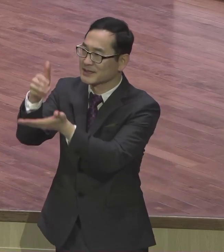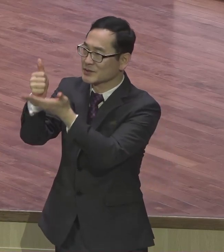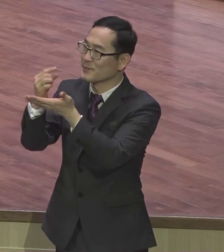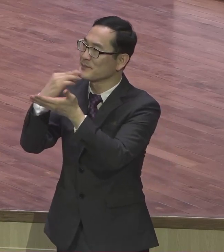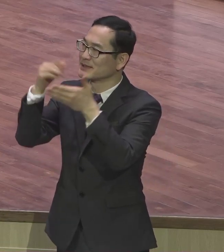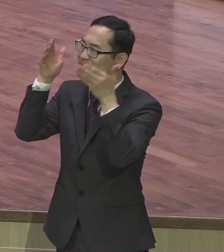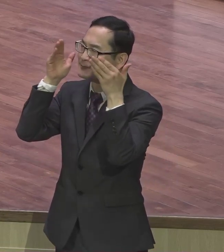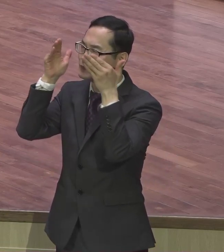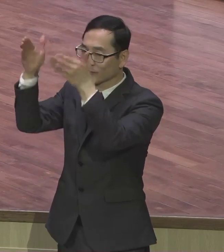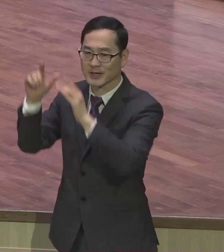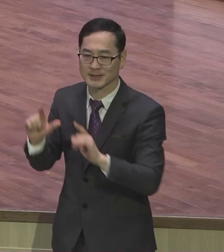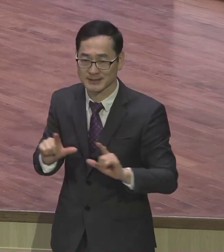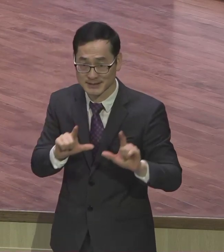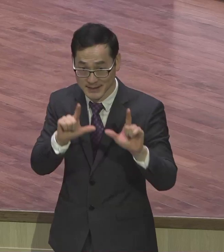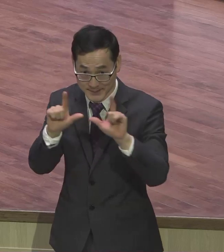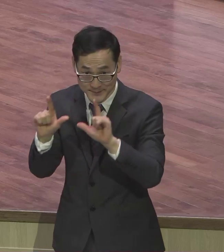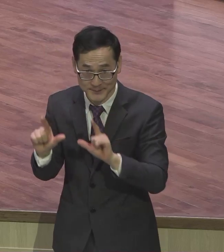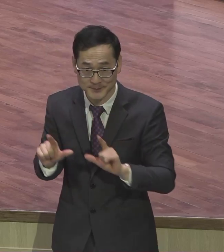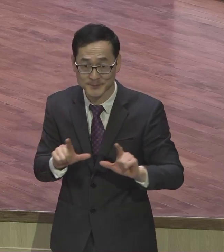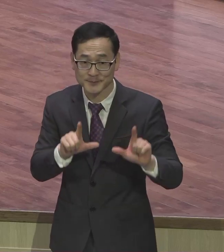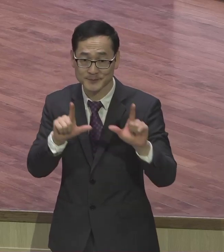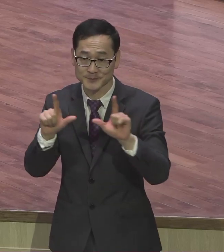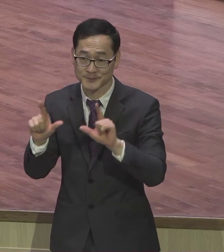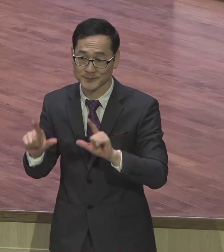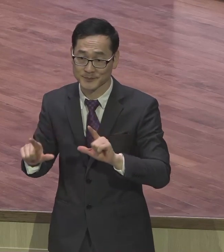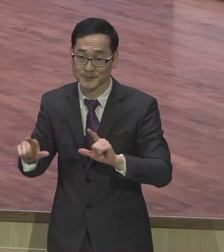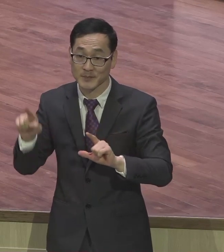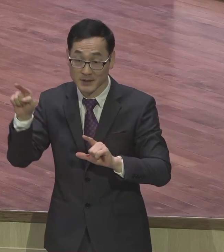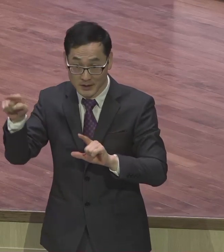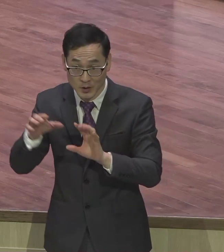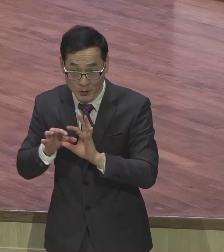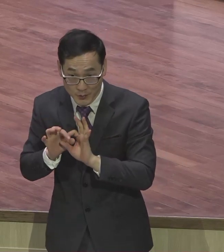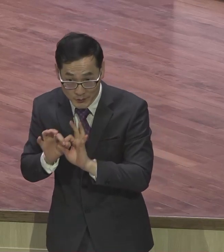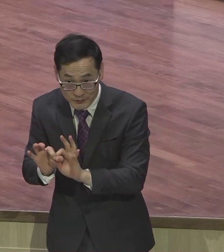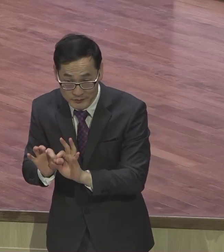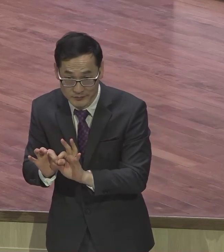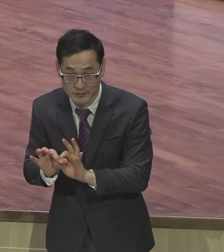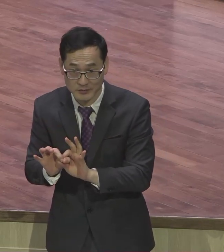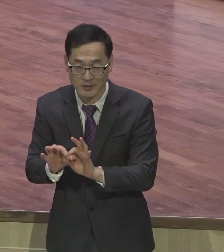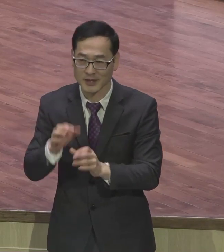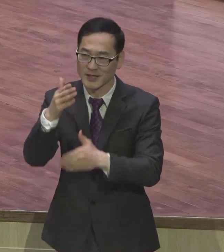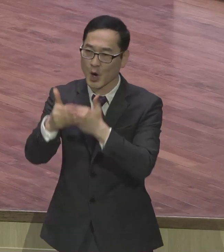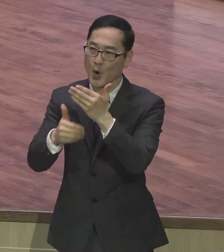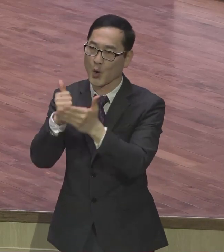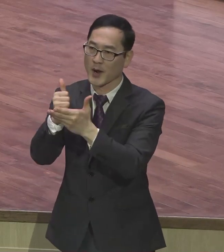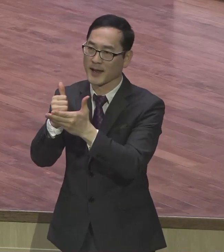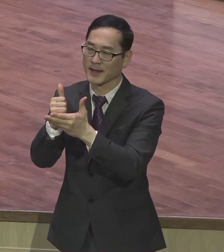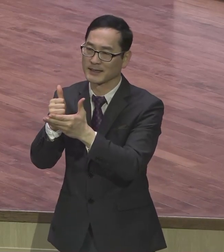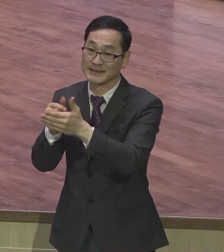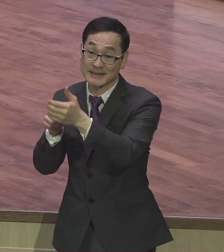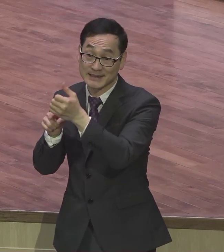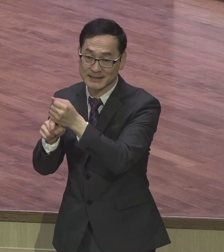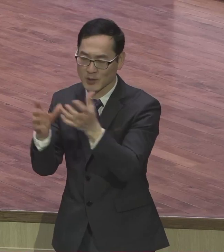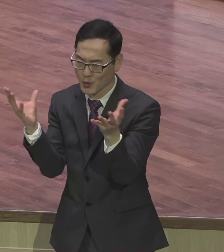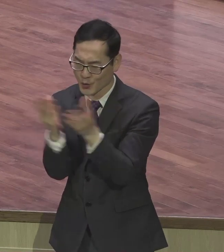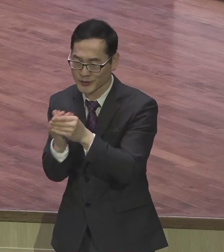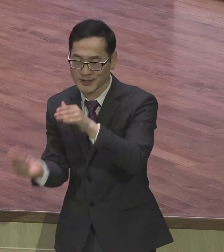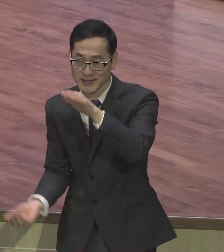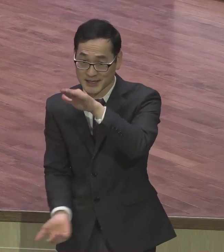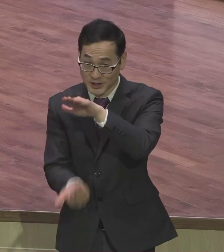크리스도에게 집중하는 삶 이걸 통해서 여호와의 뜻만이 온전히 서는 이러한 성경적 신앙을